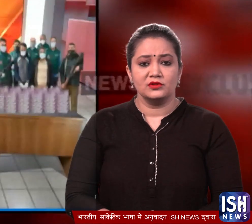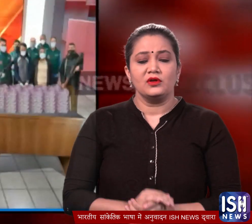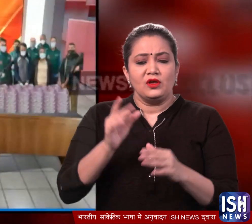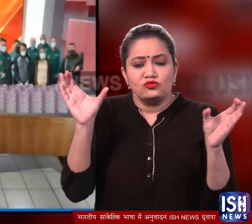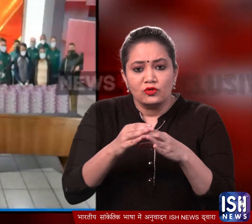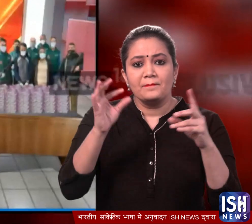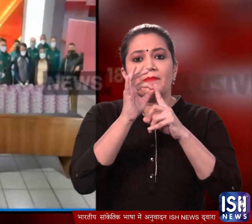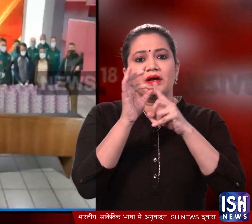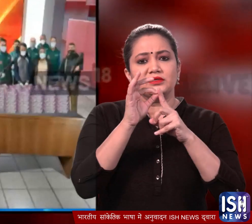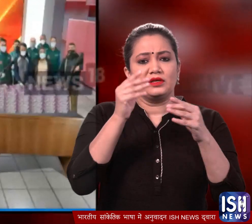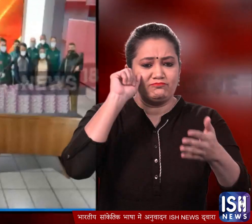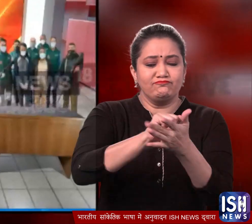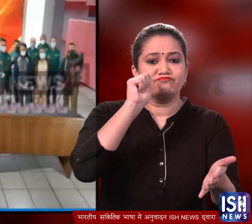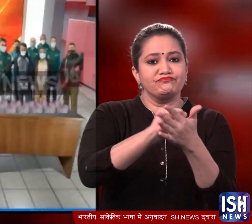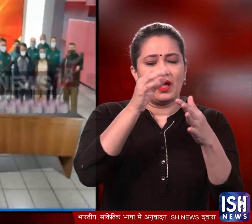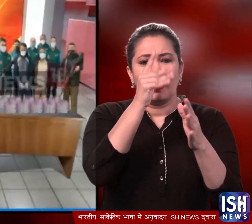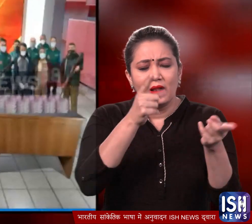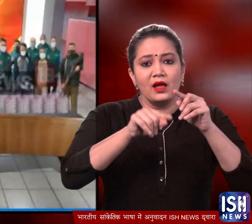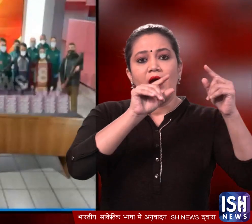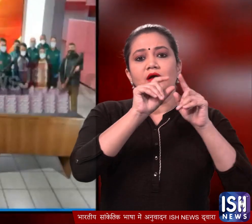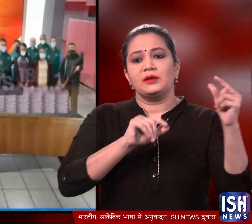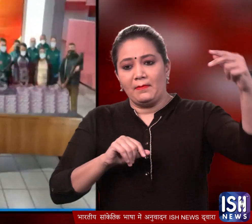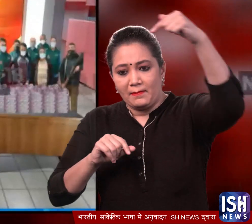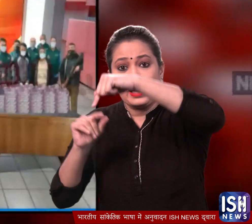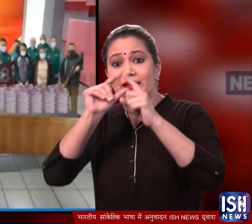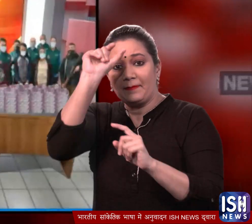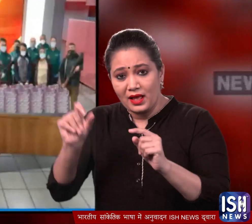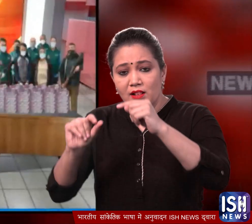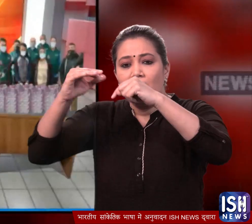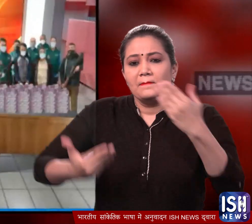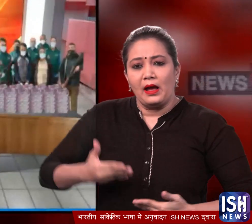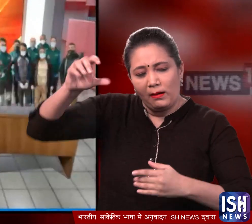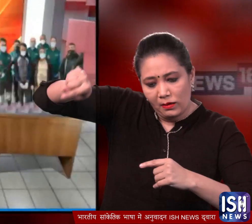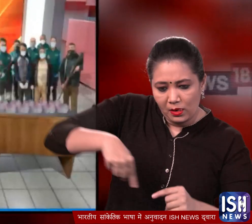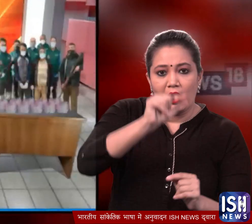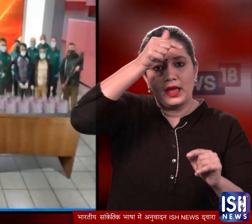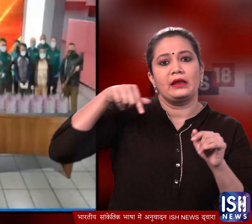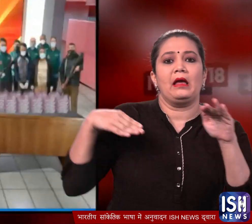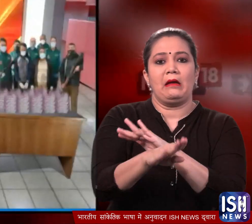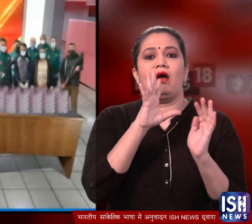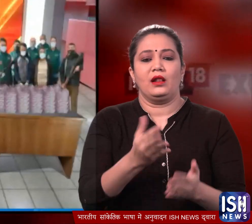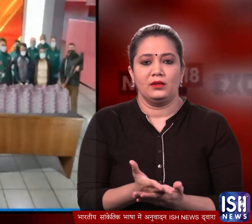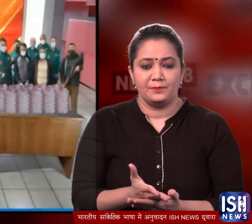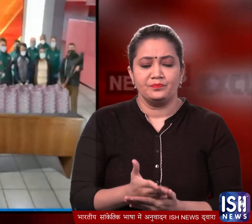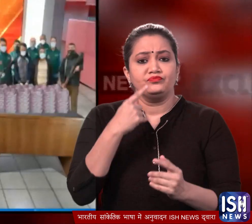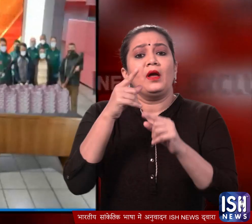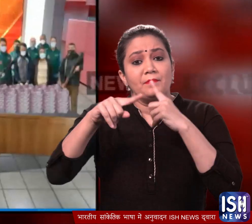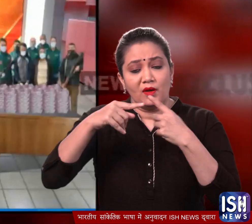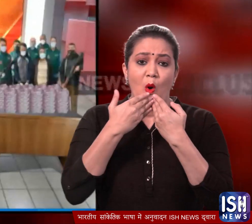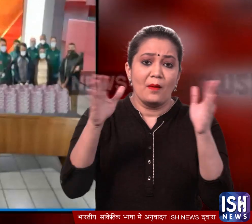कि ये गिरो पाकिस्तान में चपे नकली नोटों को नेपाल और बांगलादेश के रास्ते भारत भीज़ता था। यही नहीं पूछताच में उन्होंने ये भी